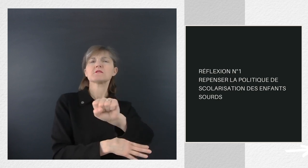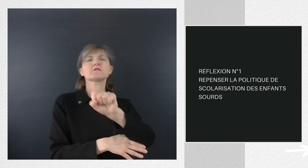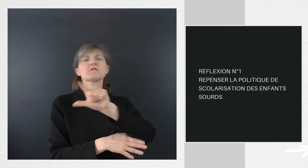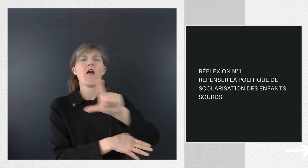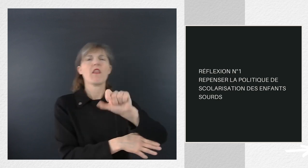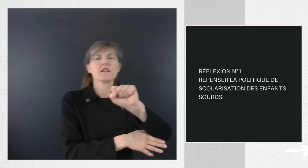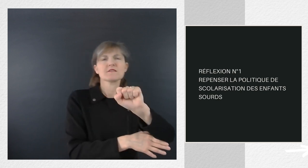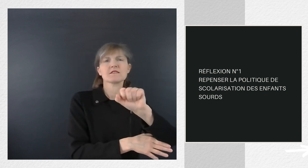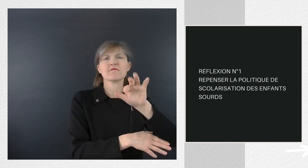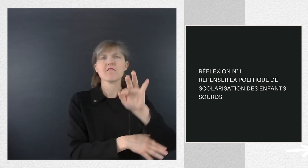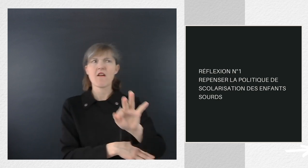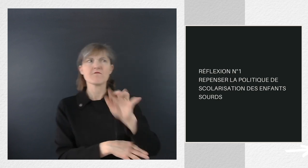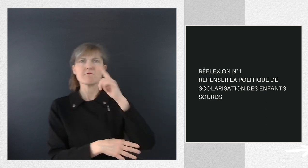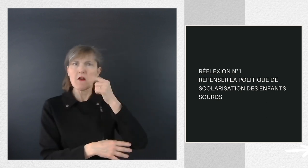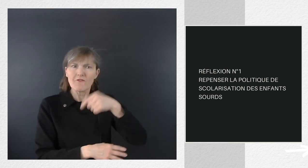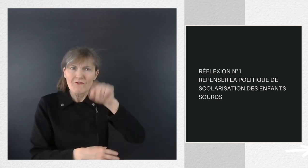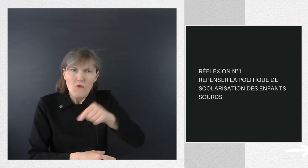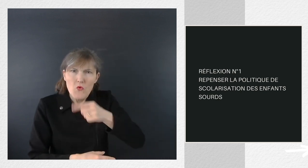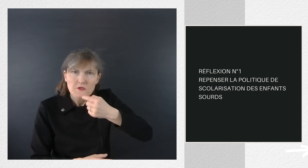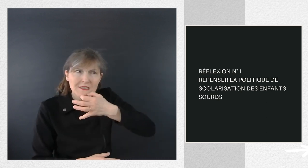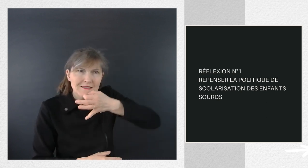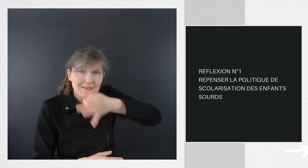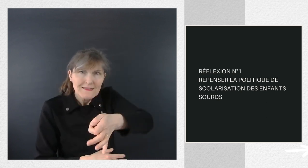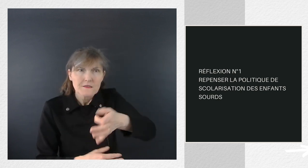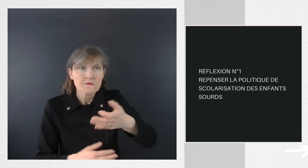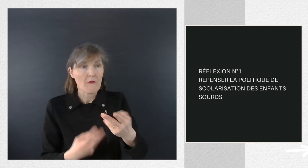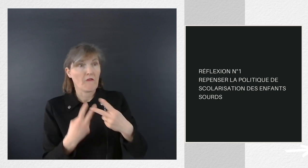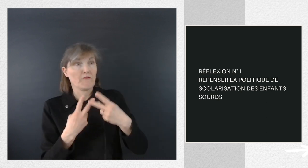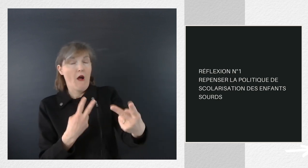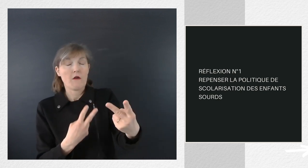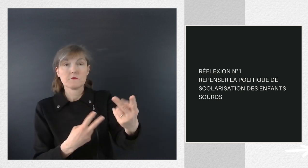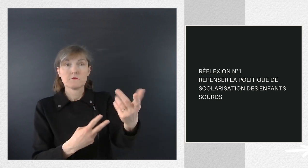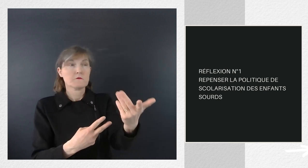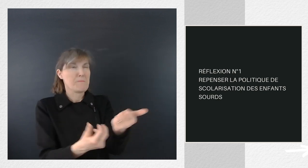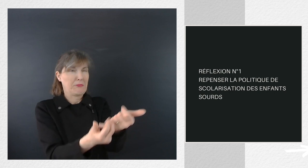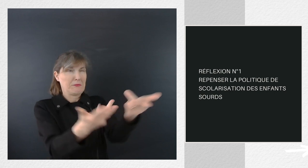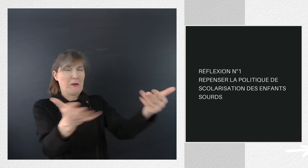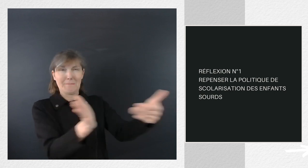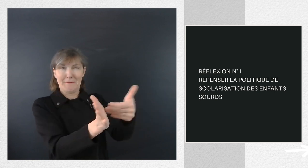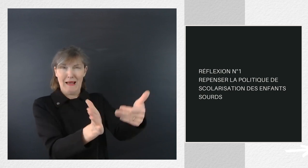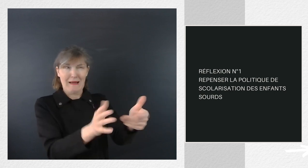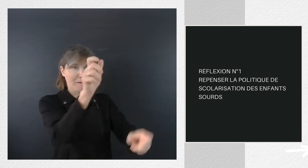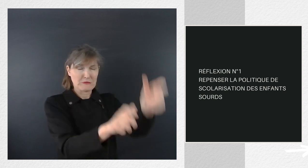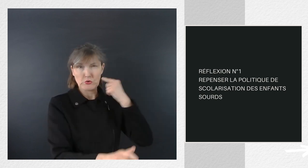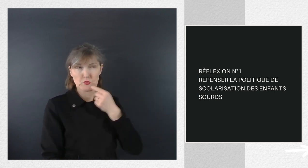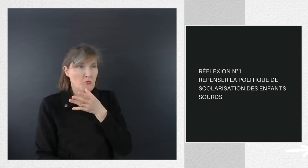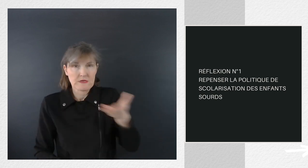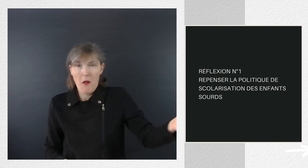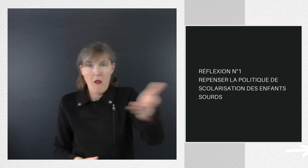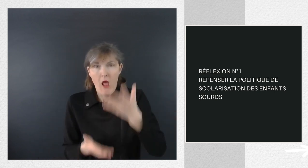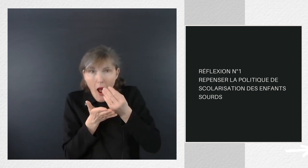milliers de sourds qui n'ont pas pu accéder au français à cause de l'État, ce n'est pas cohérent et c'est inique.